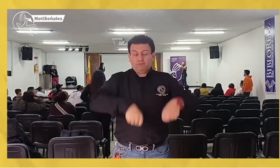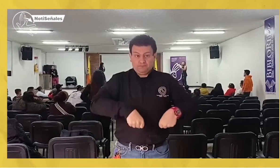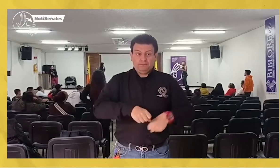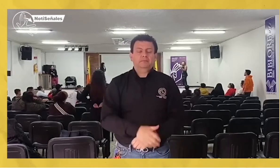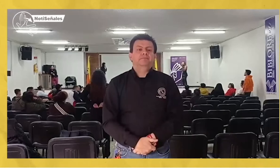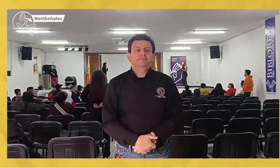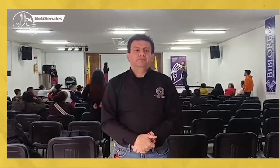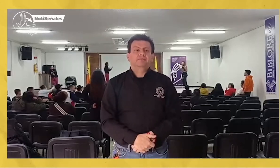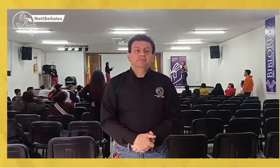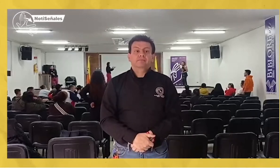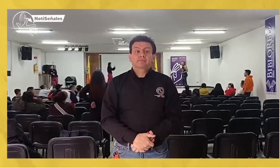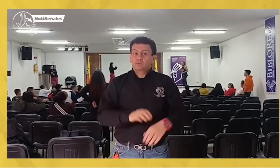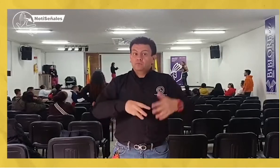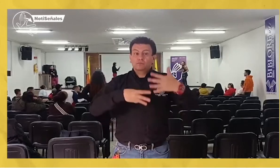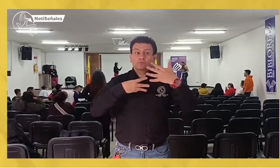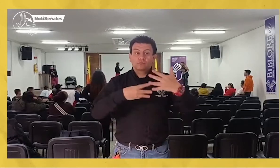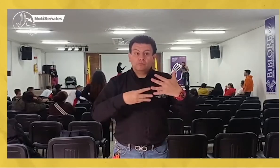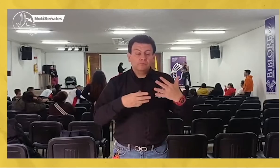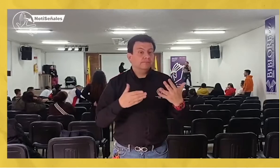finalmente dar cierre al espacio.